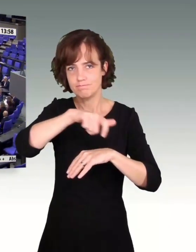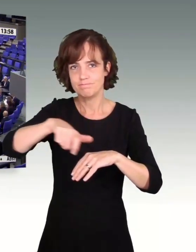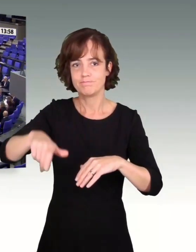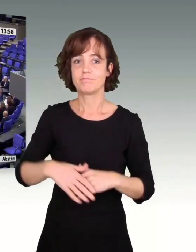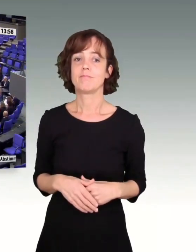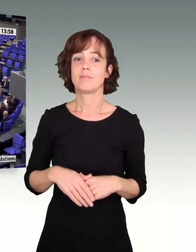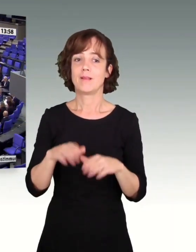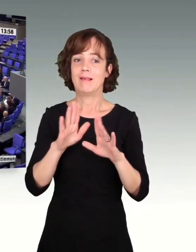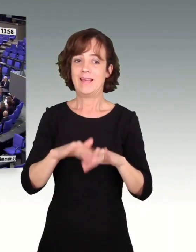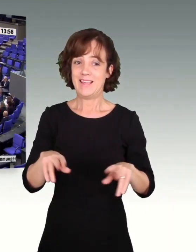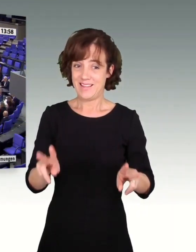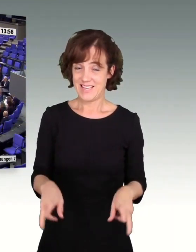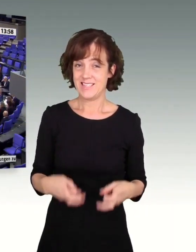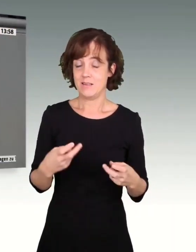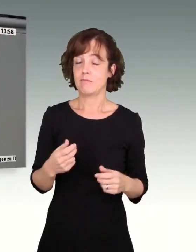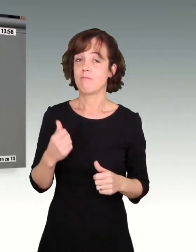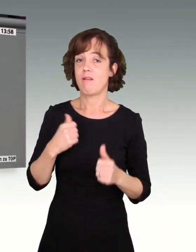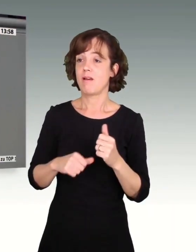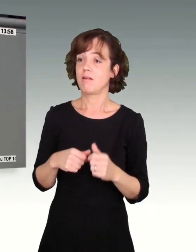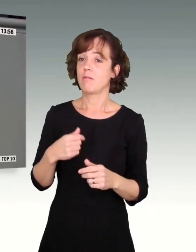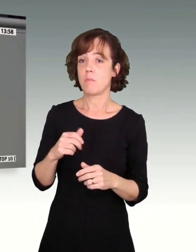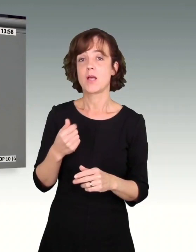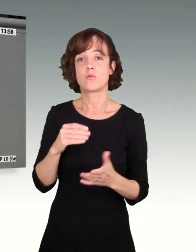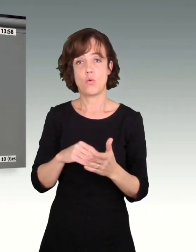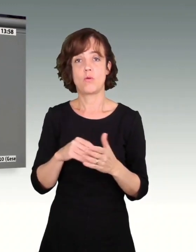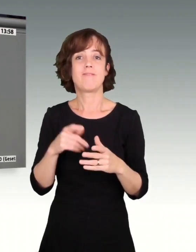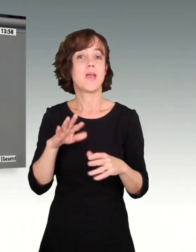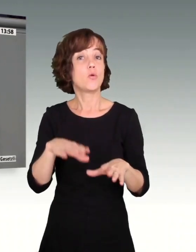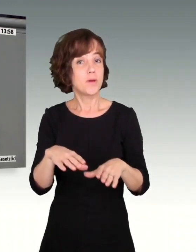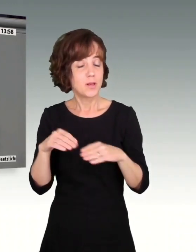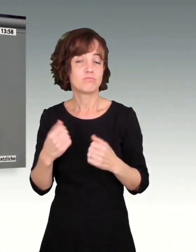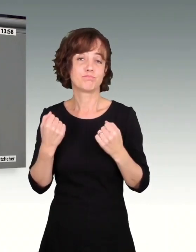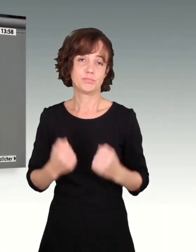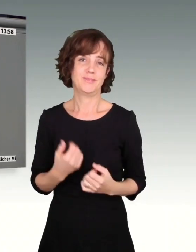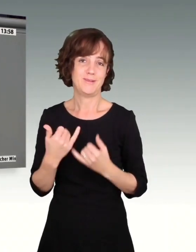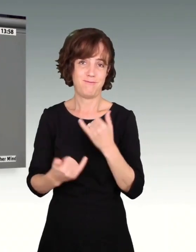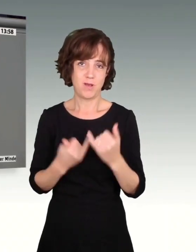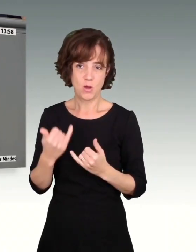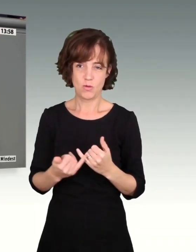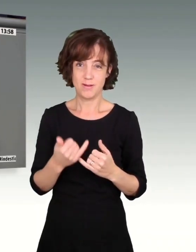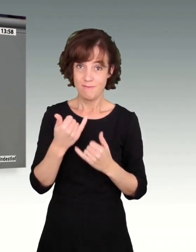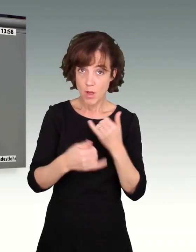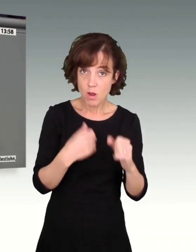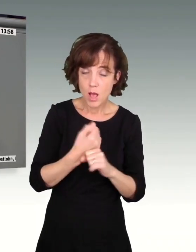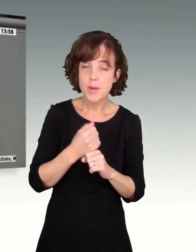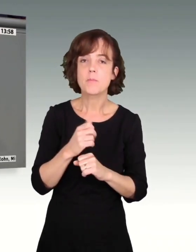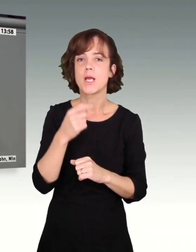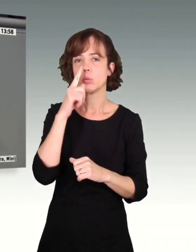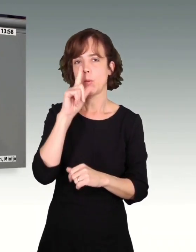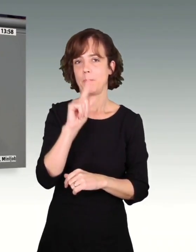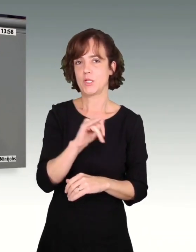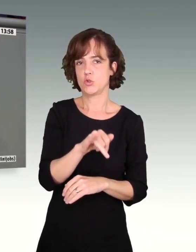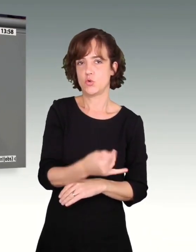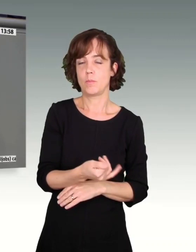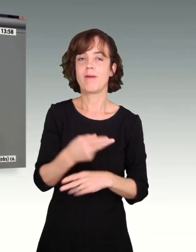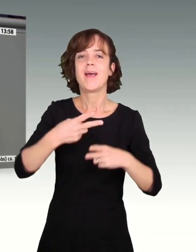Kindererziehung ist leider immer noch häufig Frauensache. Und wenn die Frauen arbeiten, dann arbeiten sie häufig nur im Minijob. Die